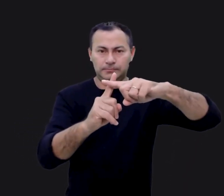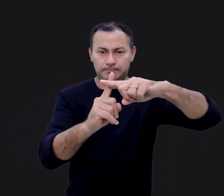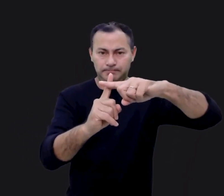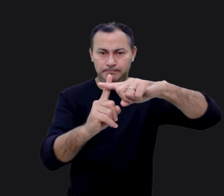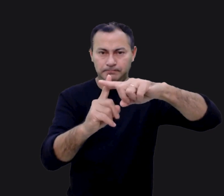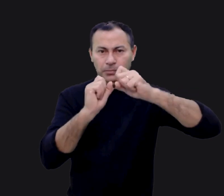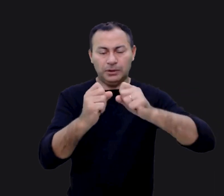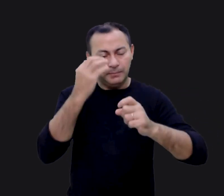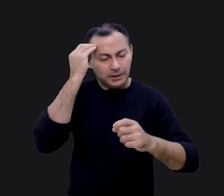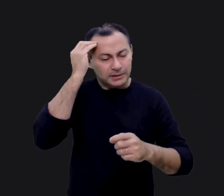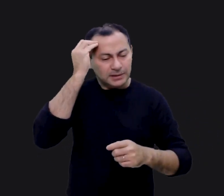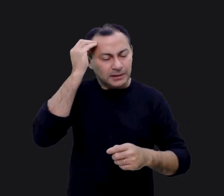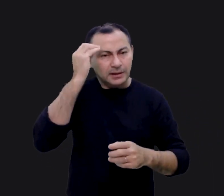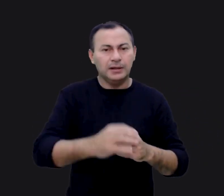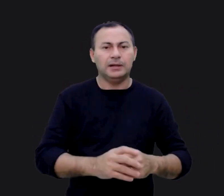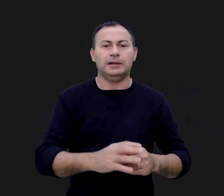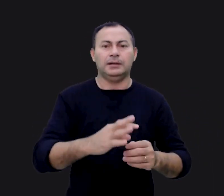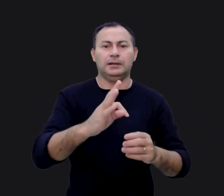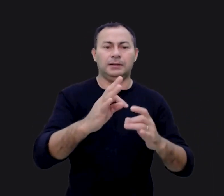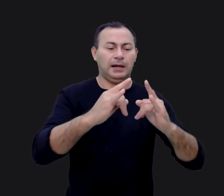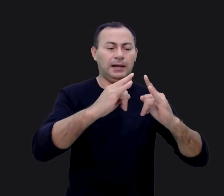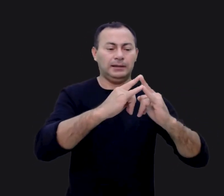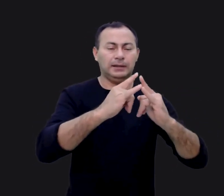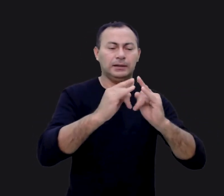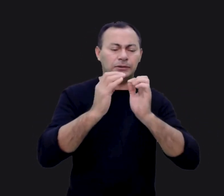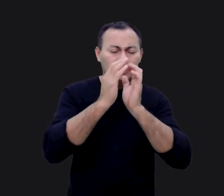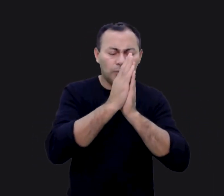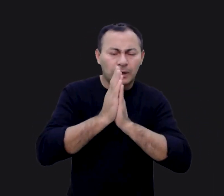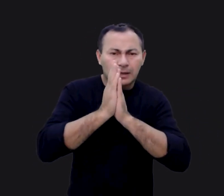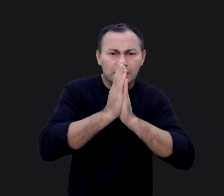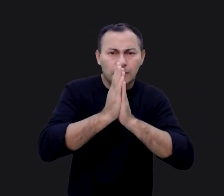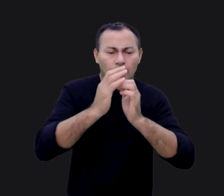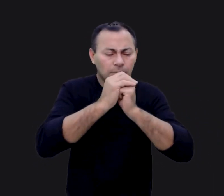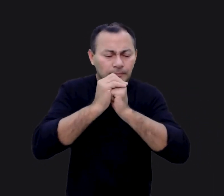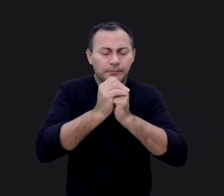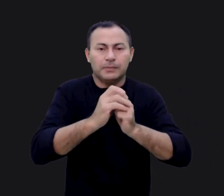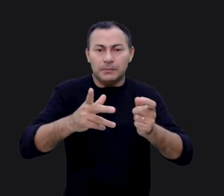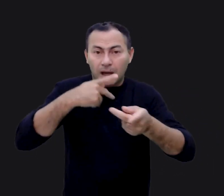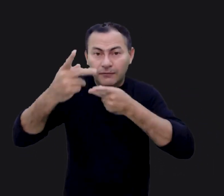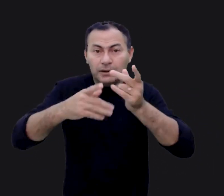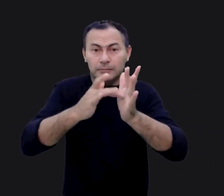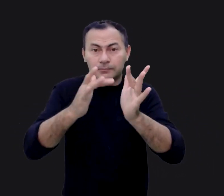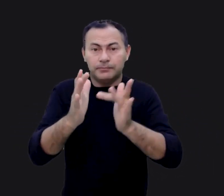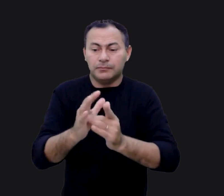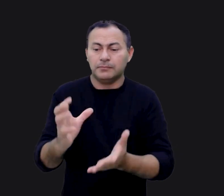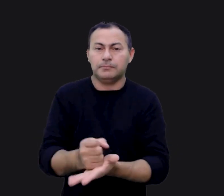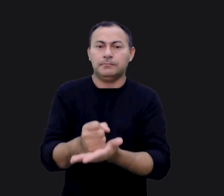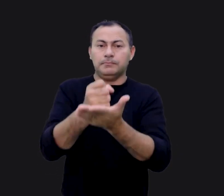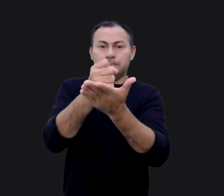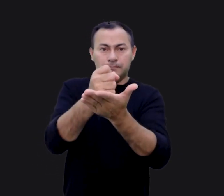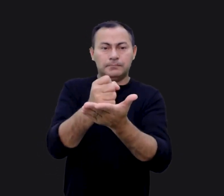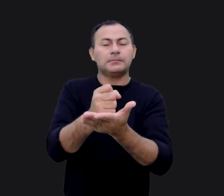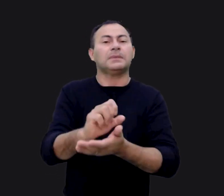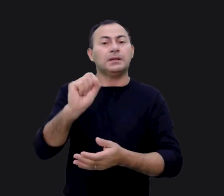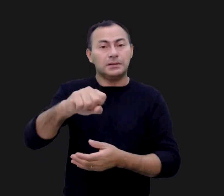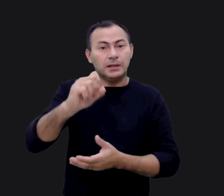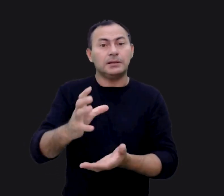já podemos perceber que o tabernáculo do deserto, ou a tenda de adoração, estava nos falando sobre Jesus Cristo e salvação. Sim,